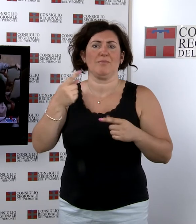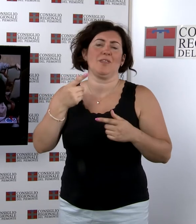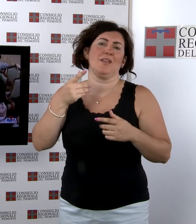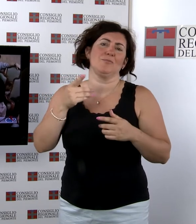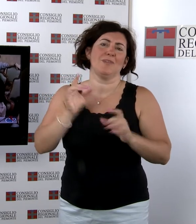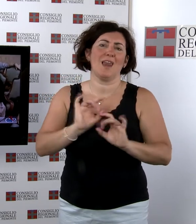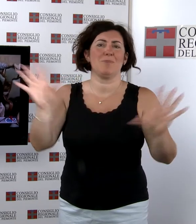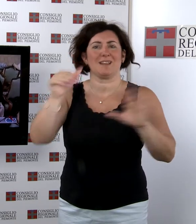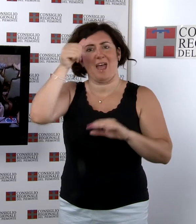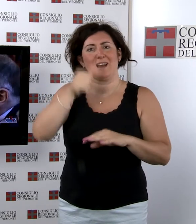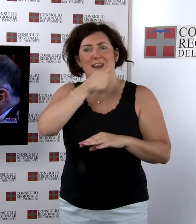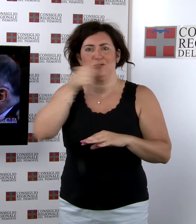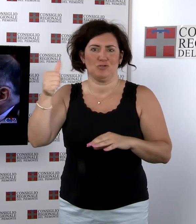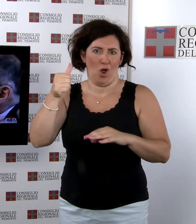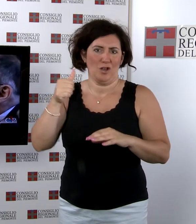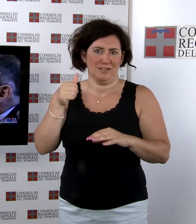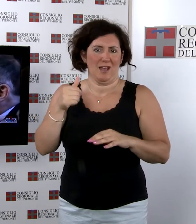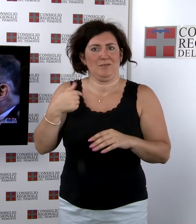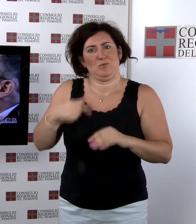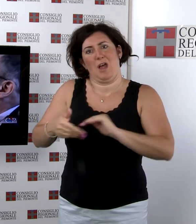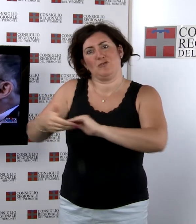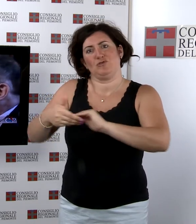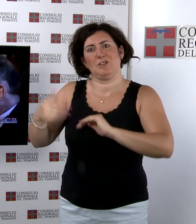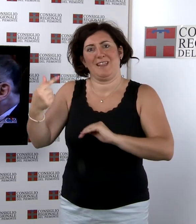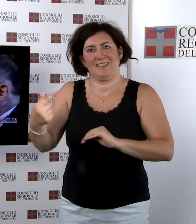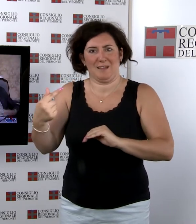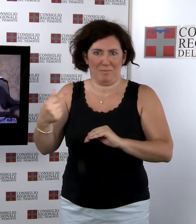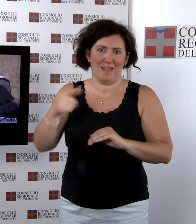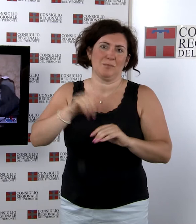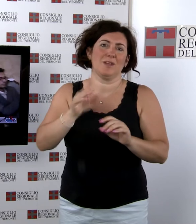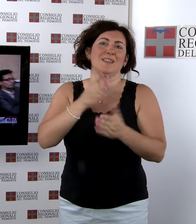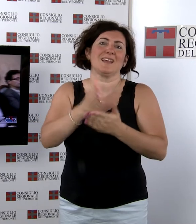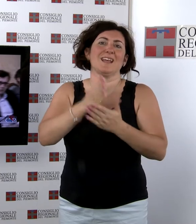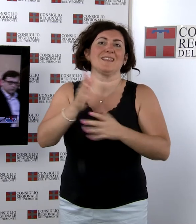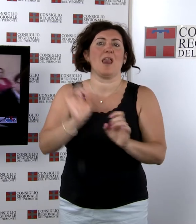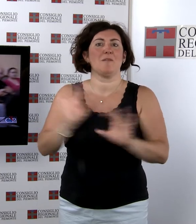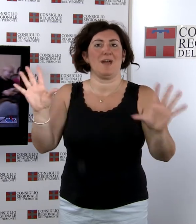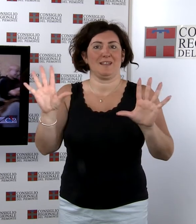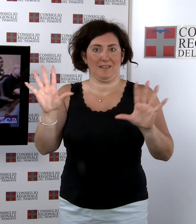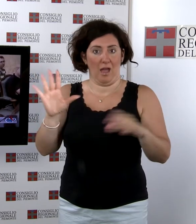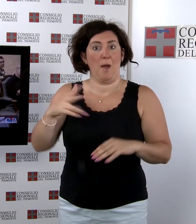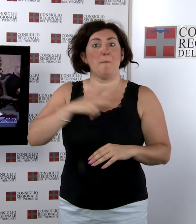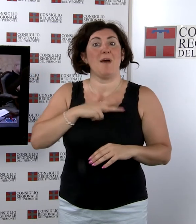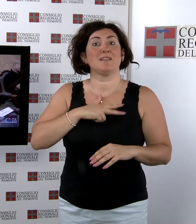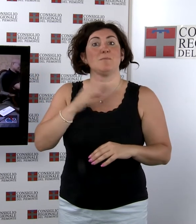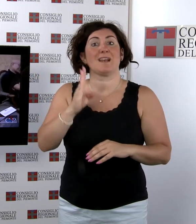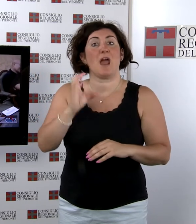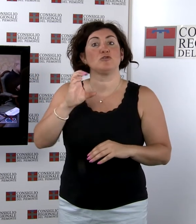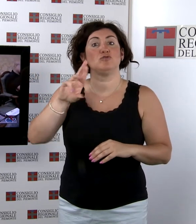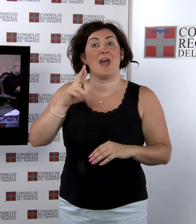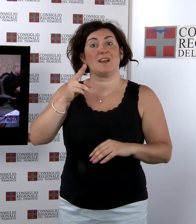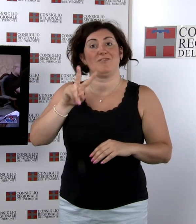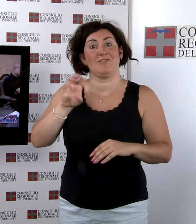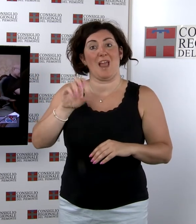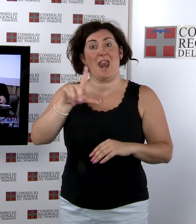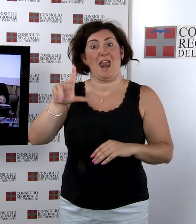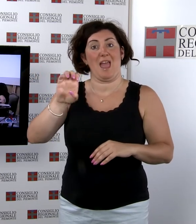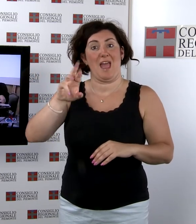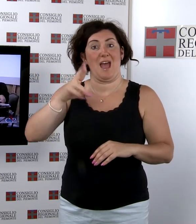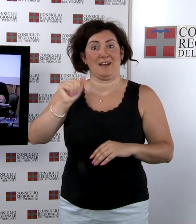Consiglio